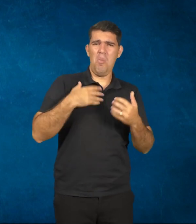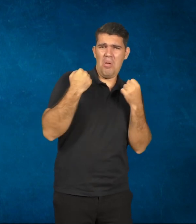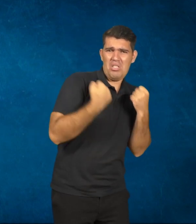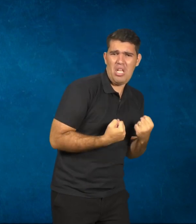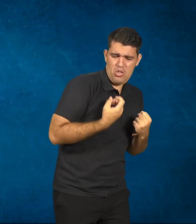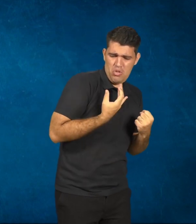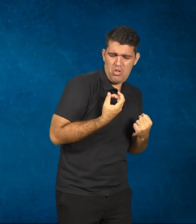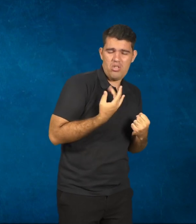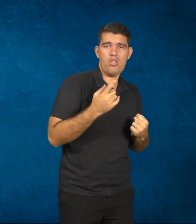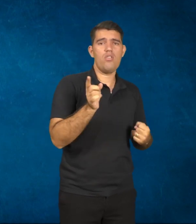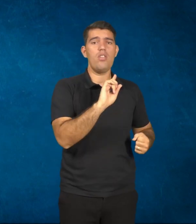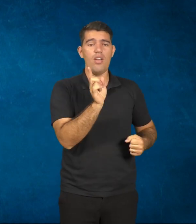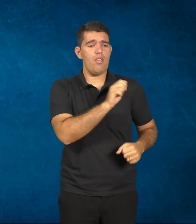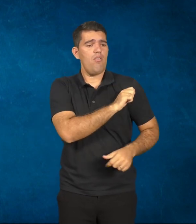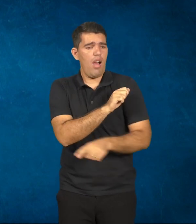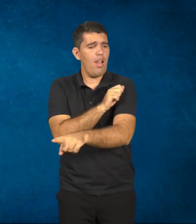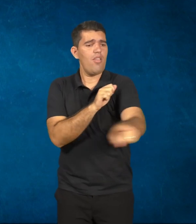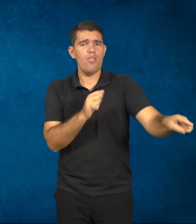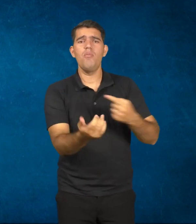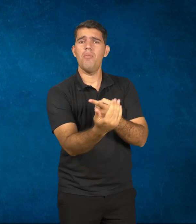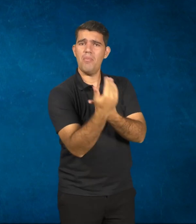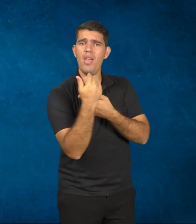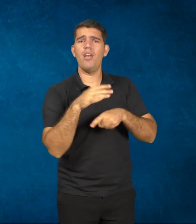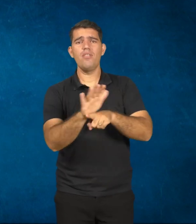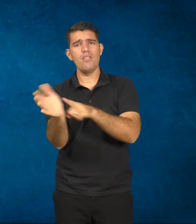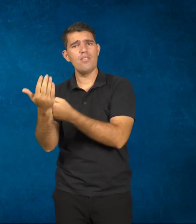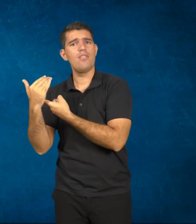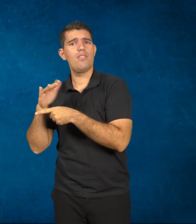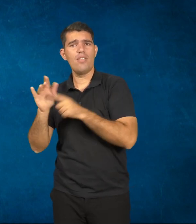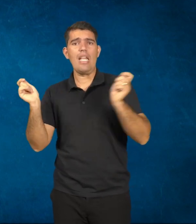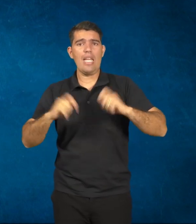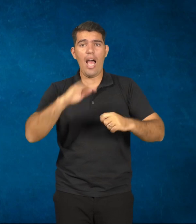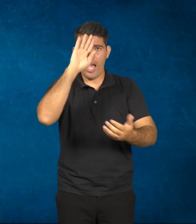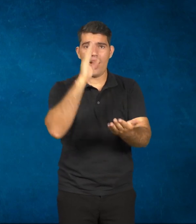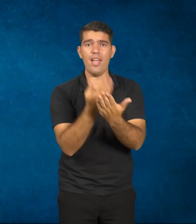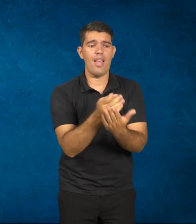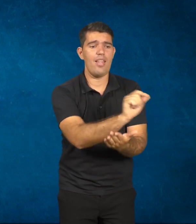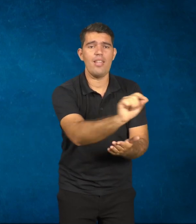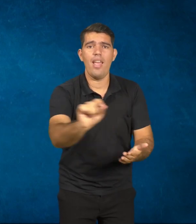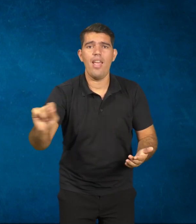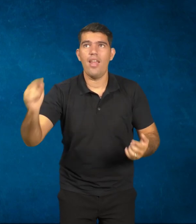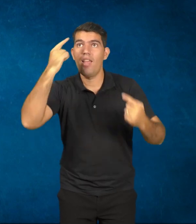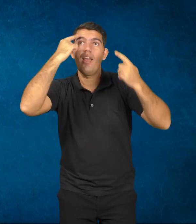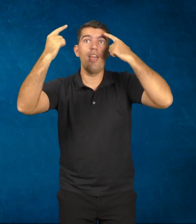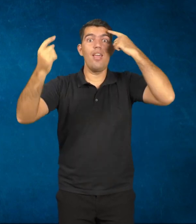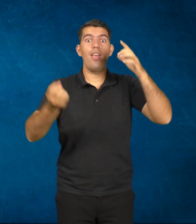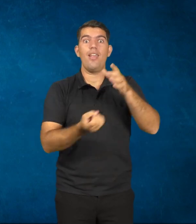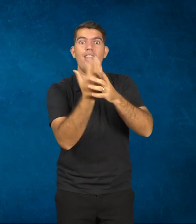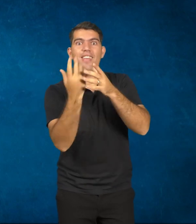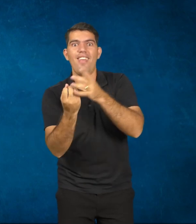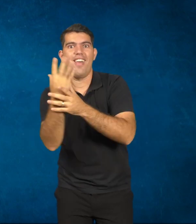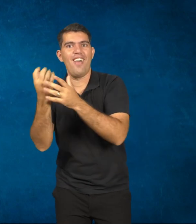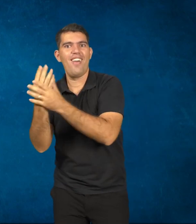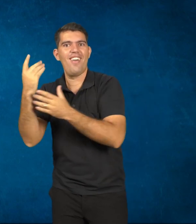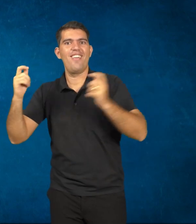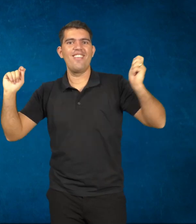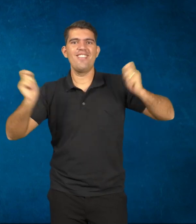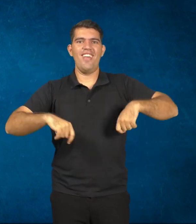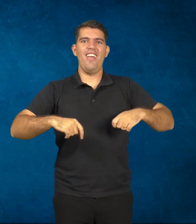alunos vão lá e colaboram, vão nos acreditar na criatividade dos alunos e eles fazem, dos aprendizes e aprendem em